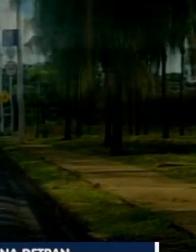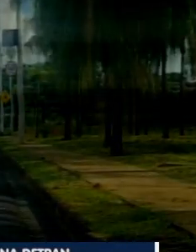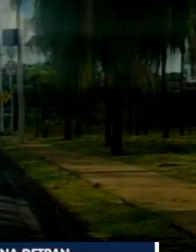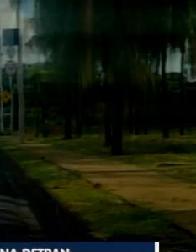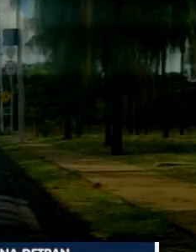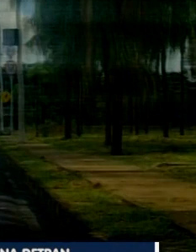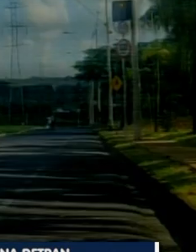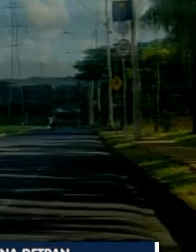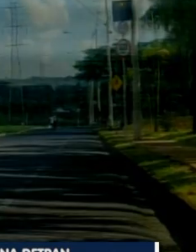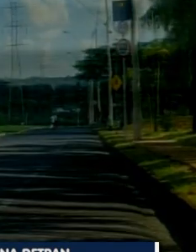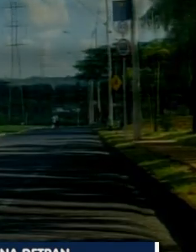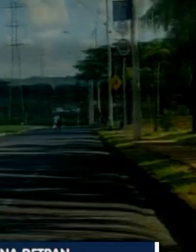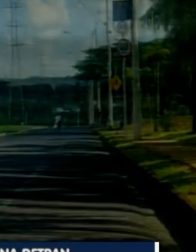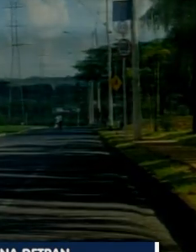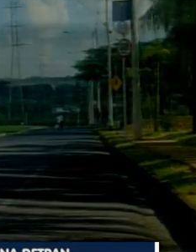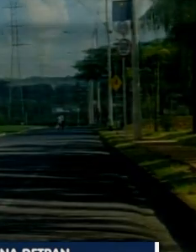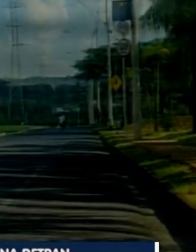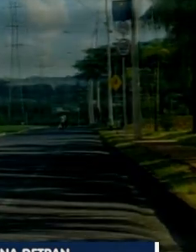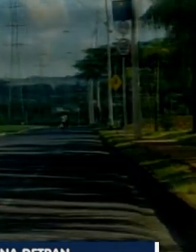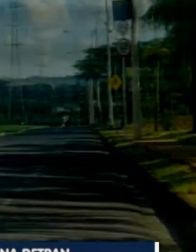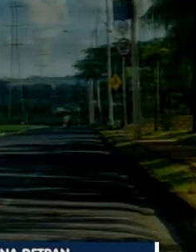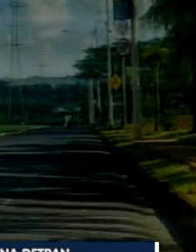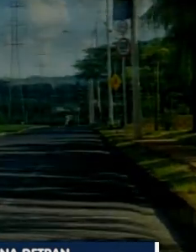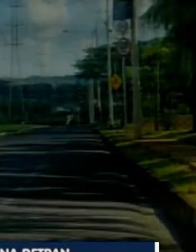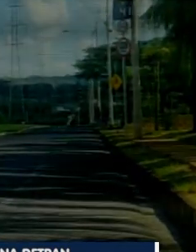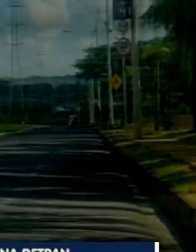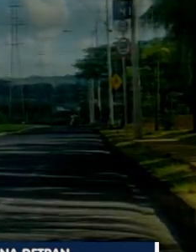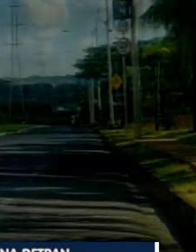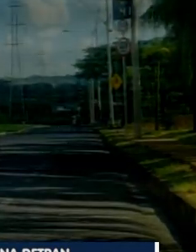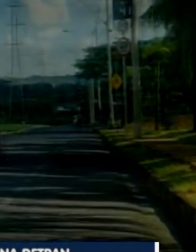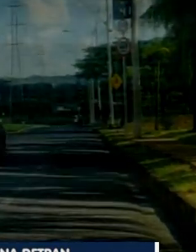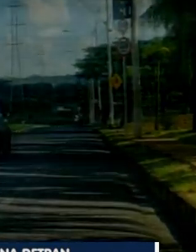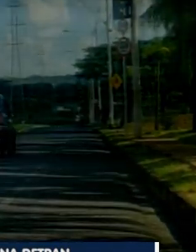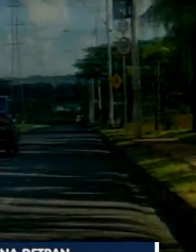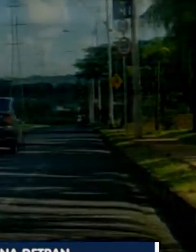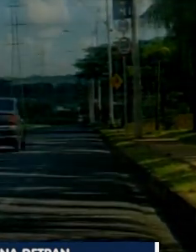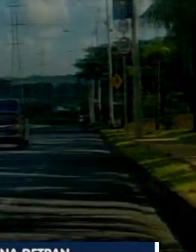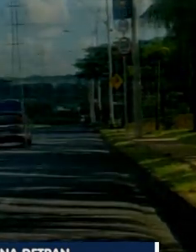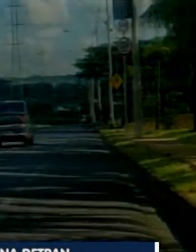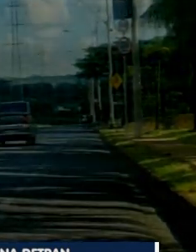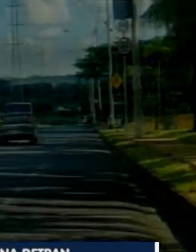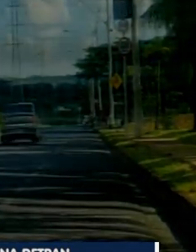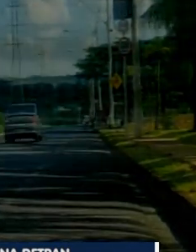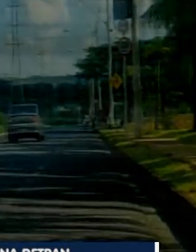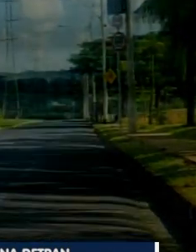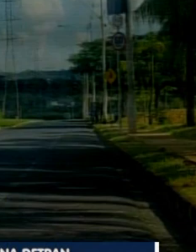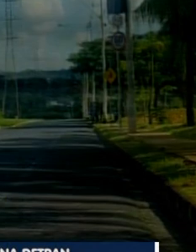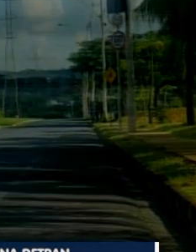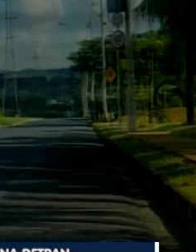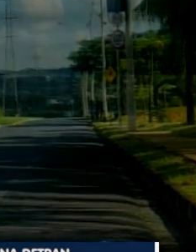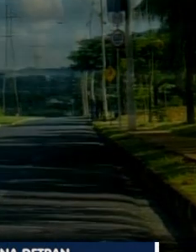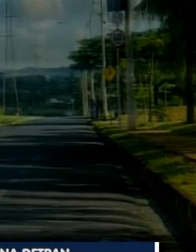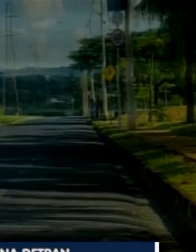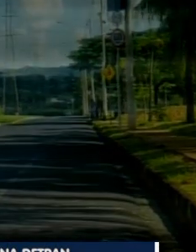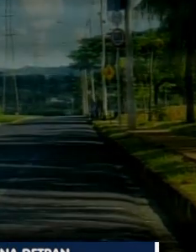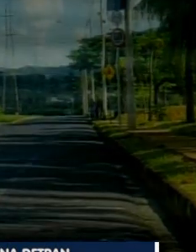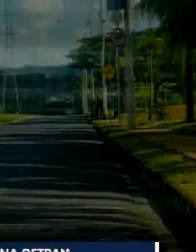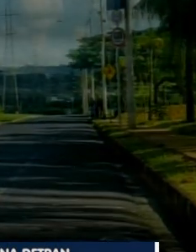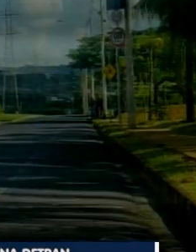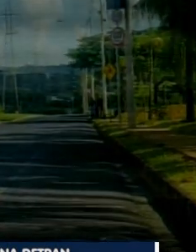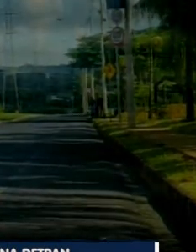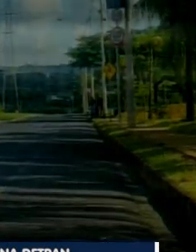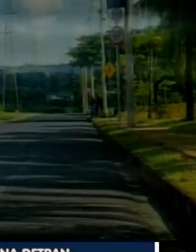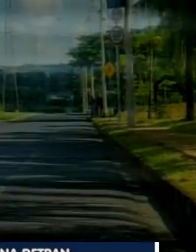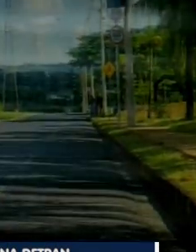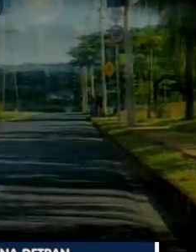as lombadas físicas e colocada a lombada eletrônica? Eu vou pontuar mais